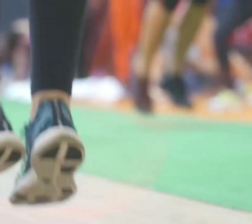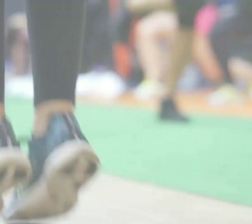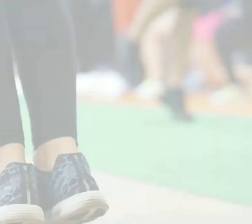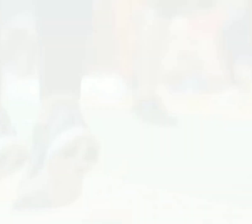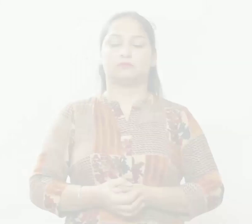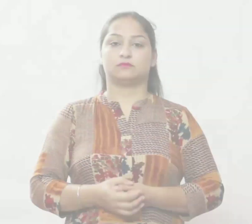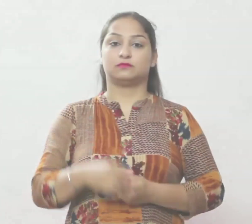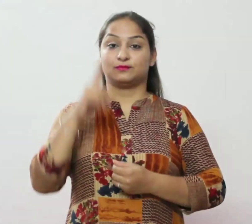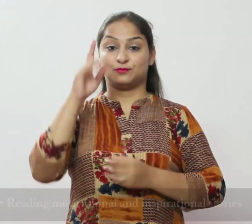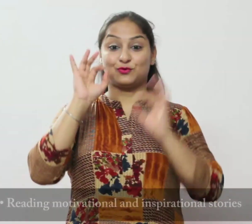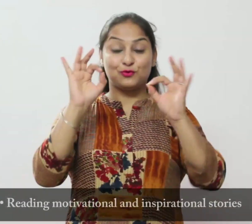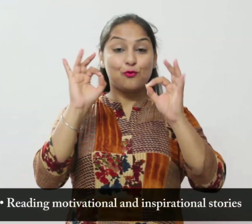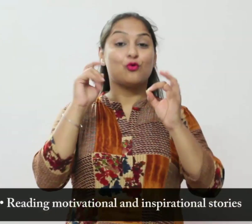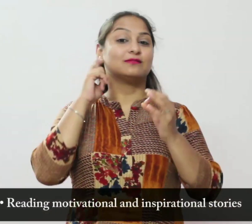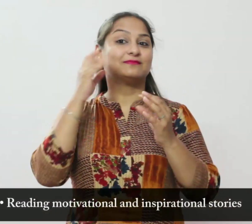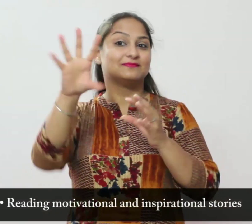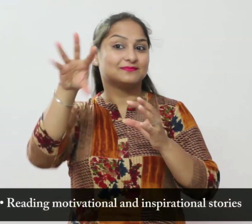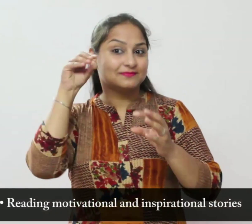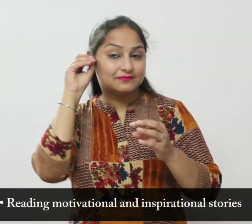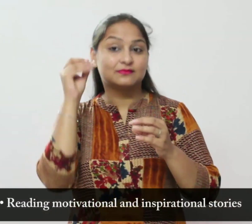प्रेरक और प्रेड़ दायक कहानिया पढ़े